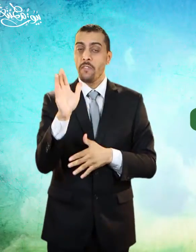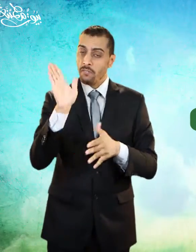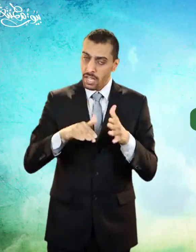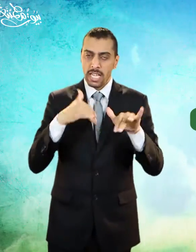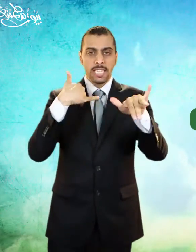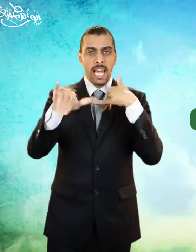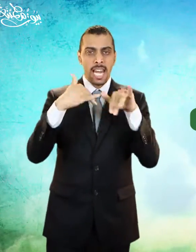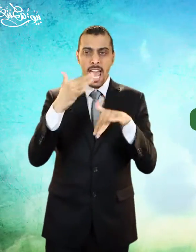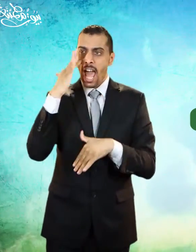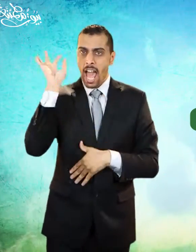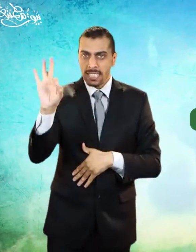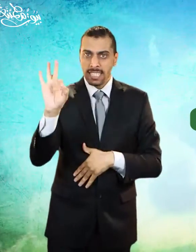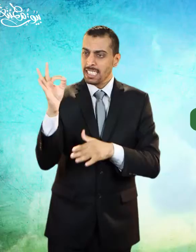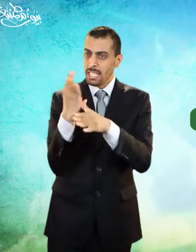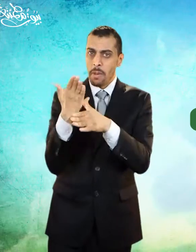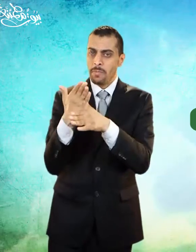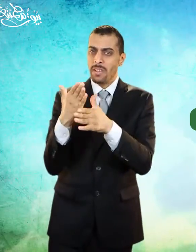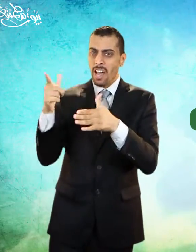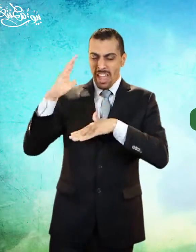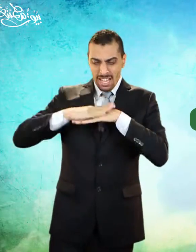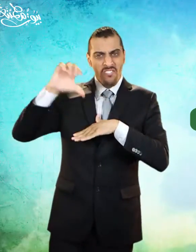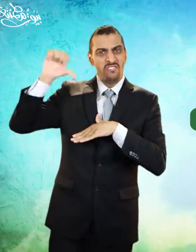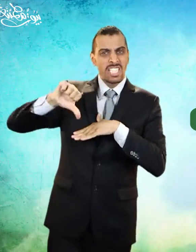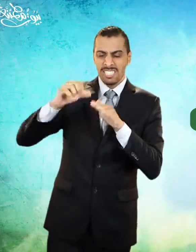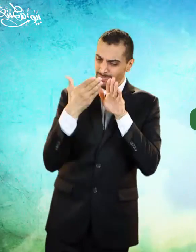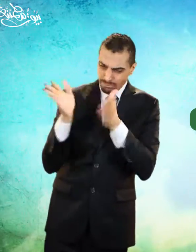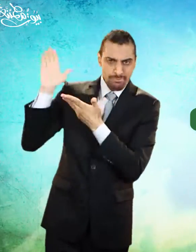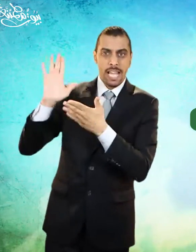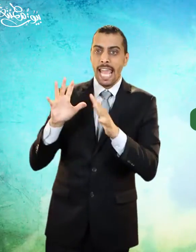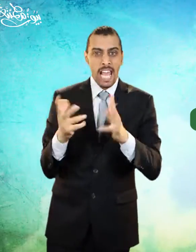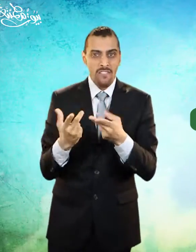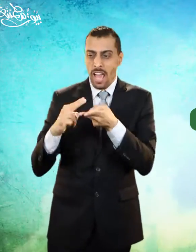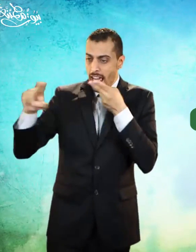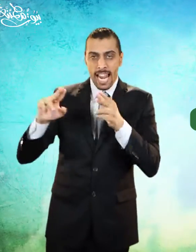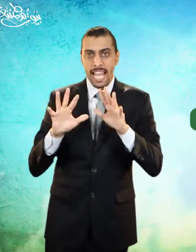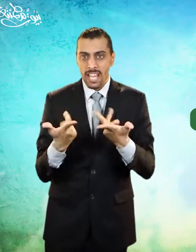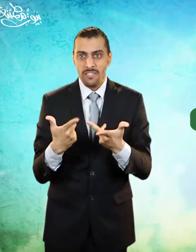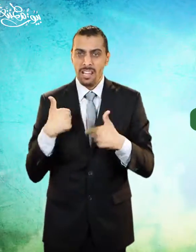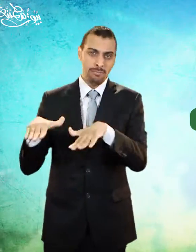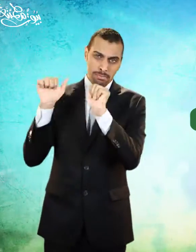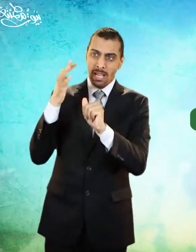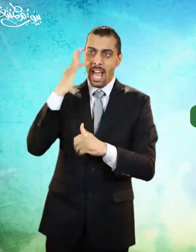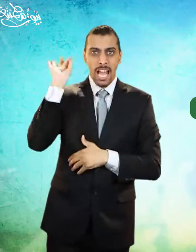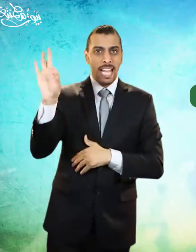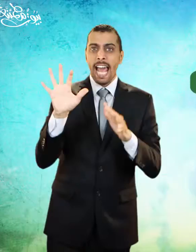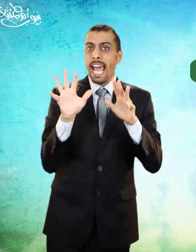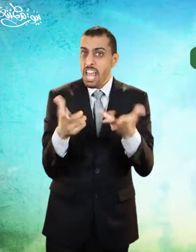الذي يريد النجاة من هذا الخلق الذميم ويود الخلاص من آفته